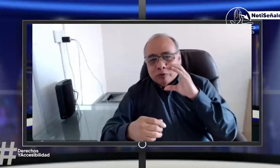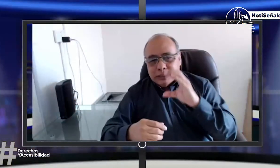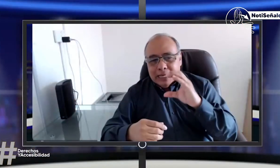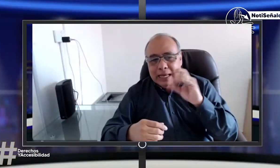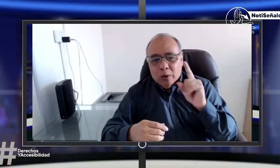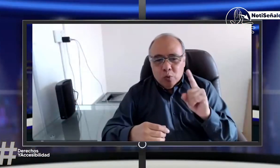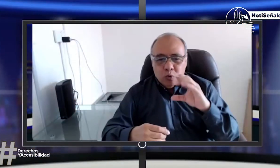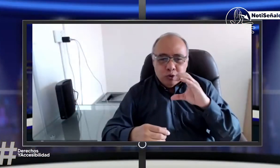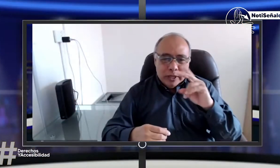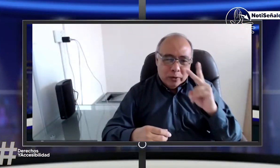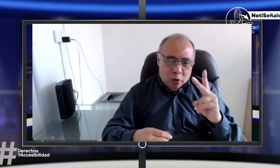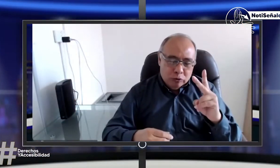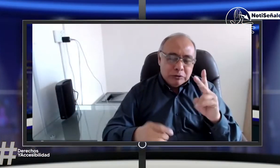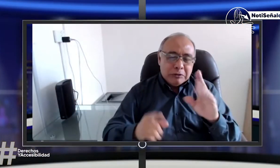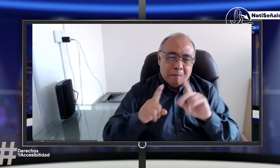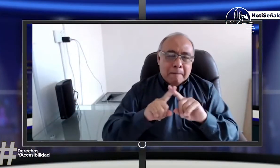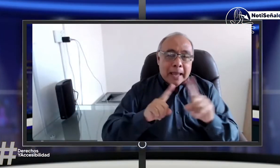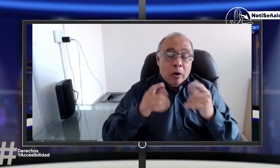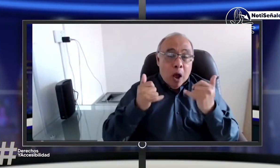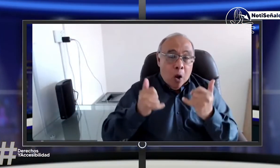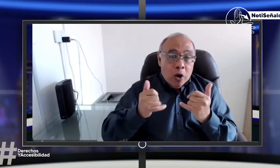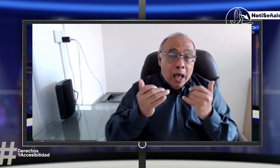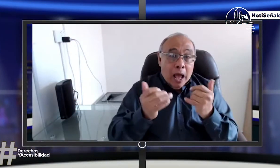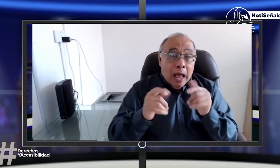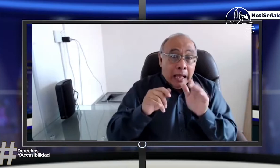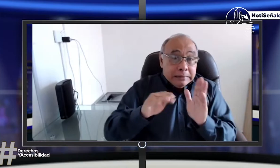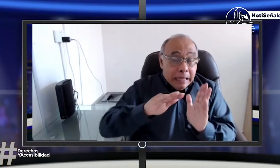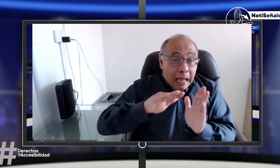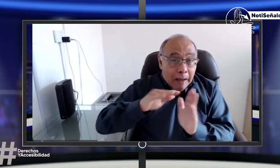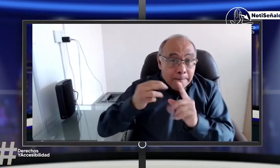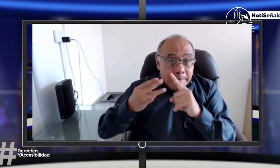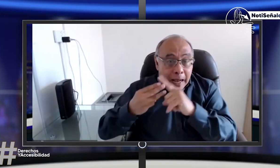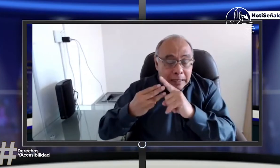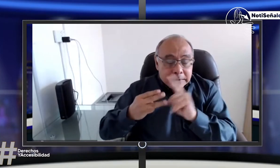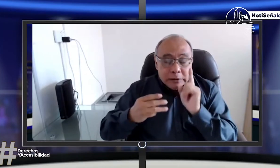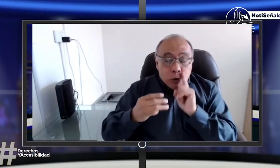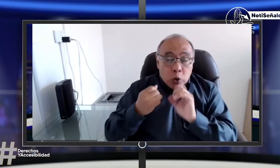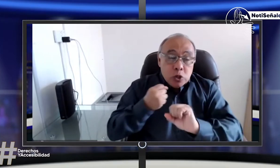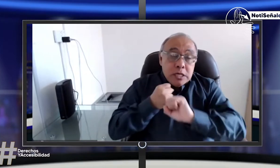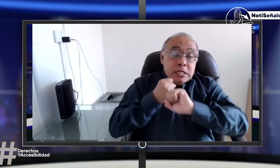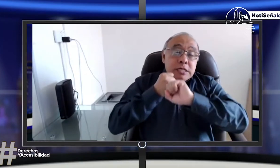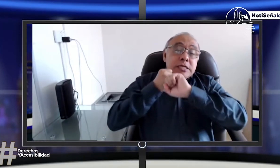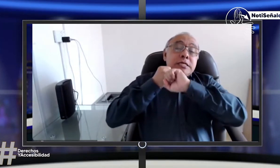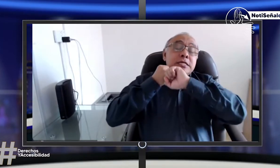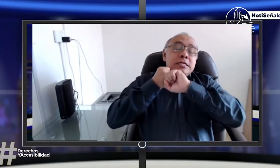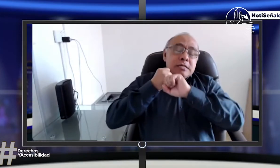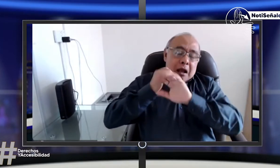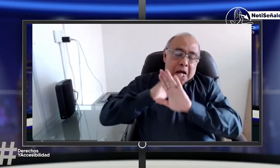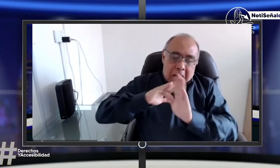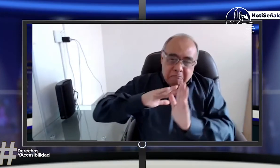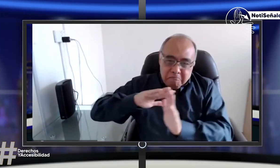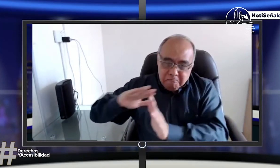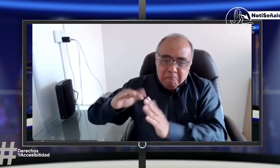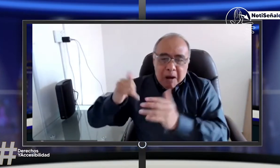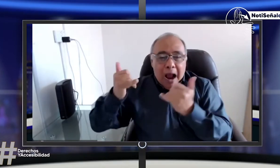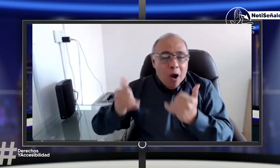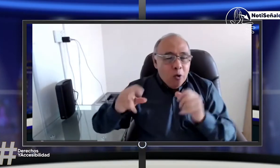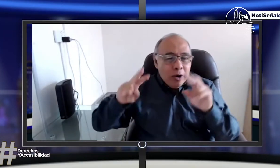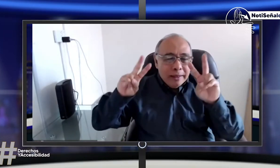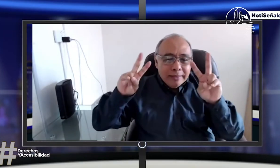cierto ciento por ciento que vamos digamos que en un ochenta por ciento porque nos falta C1, C2, C3. Este